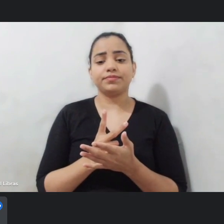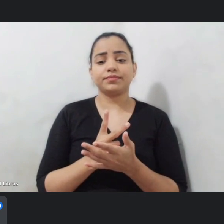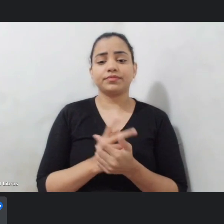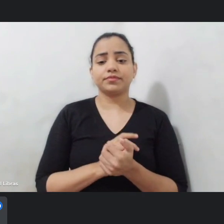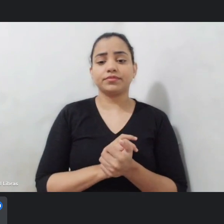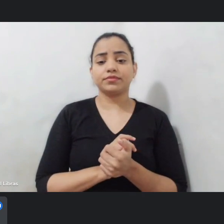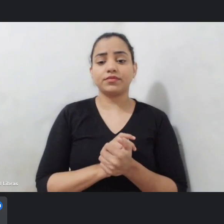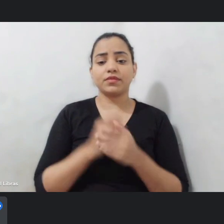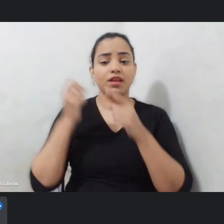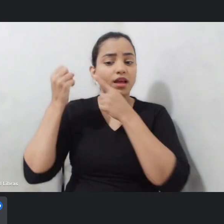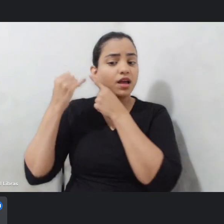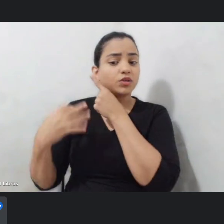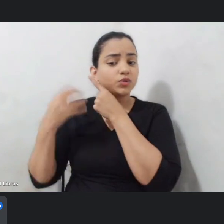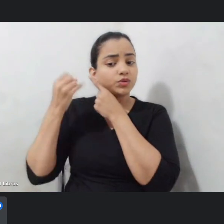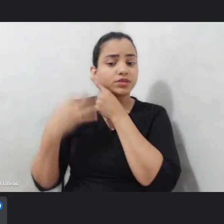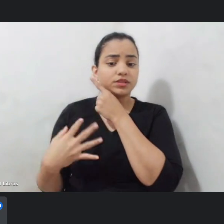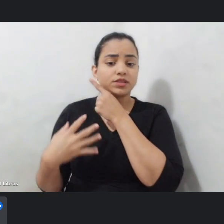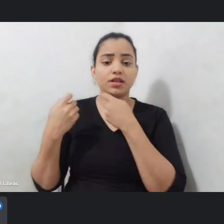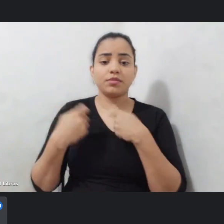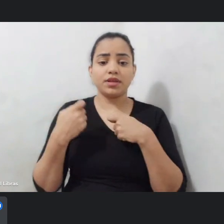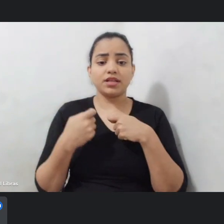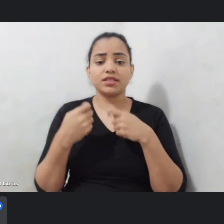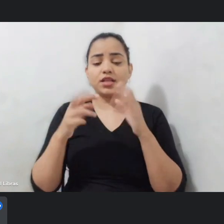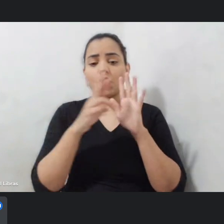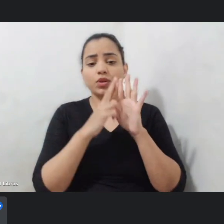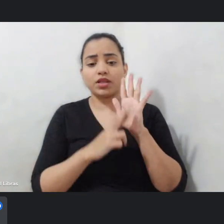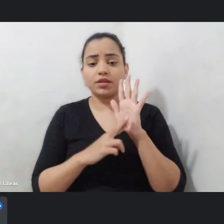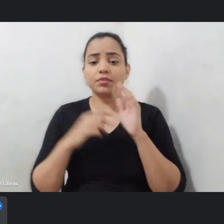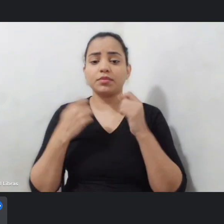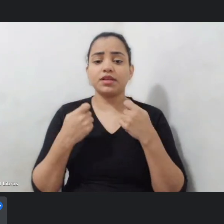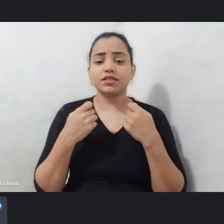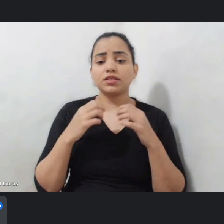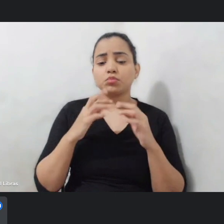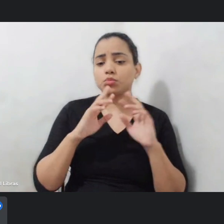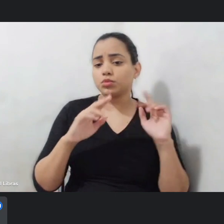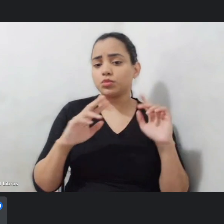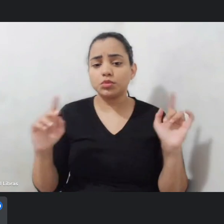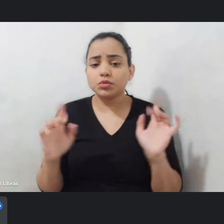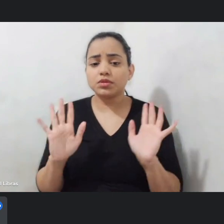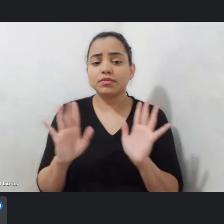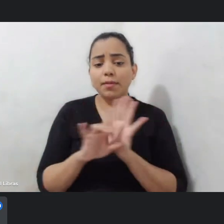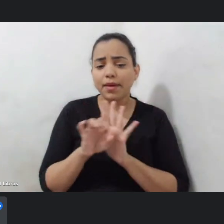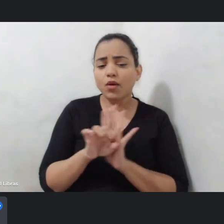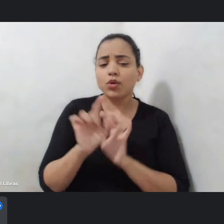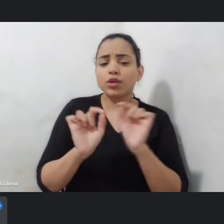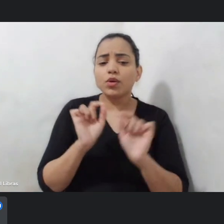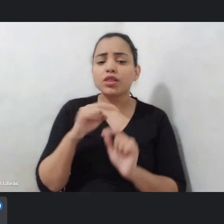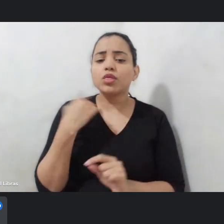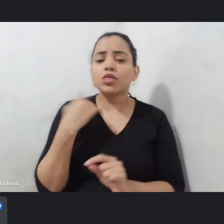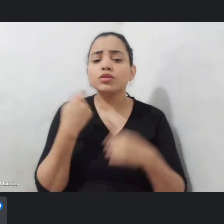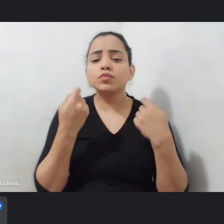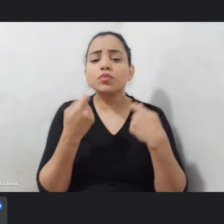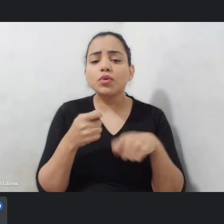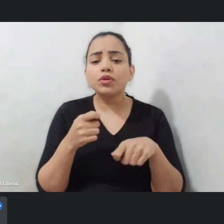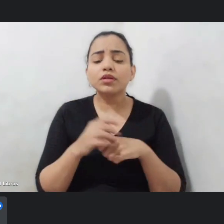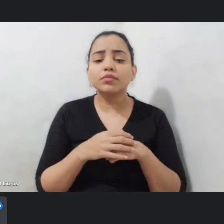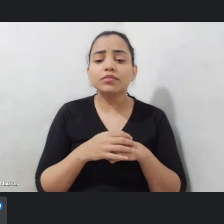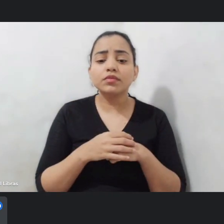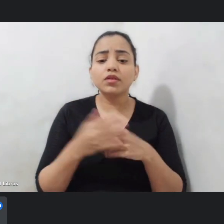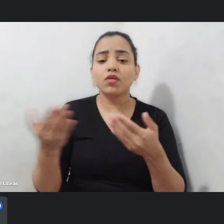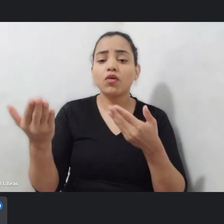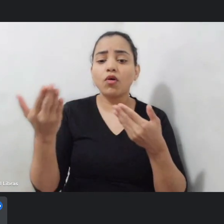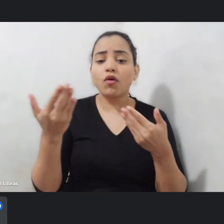audiodescrição vamos ter que ter roteiristas então a minha pergunta é se nós vamos poder convidar